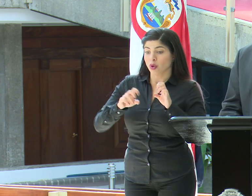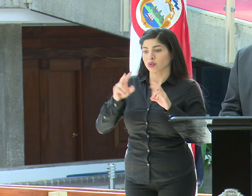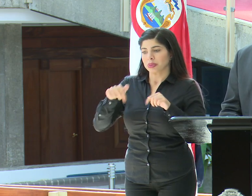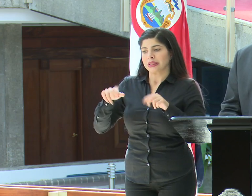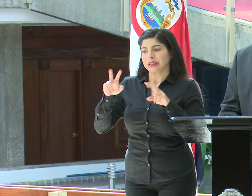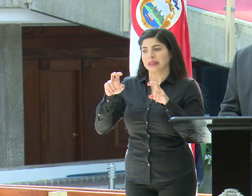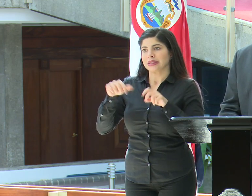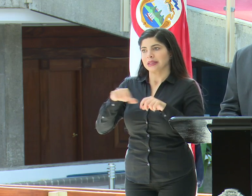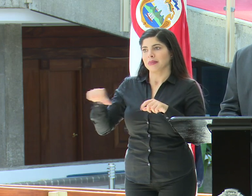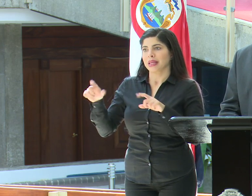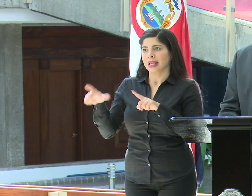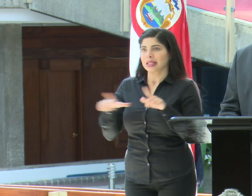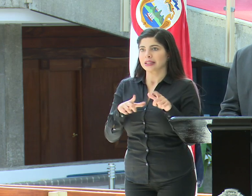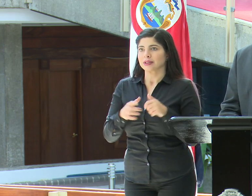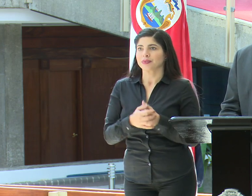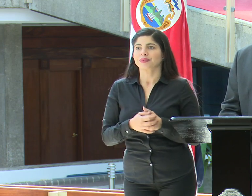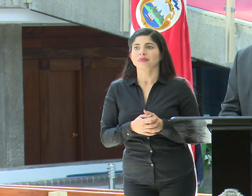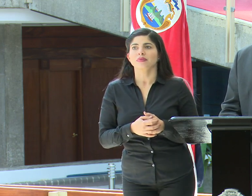esta semana.